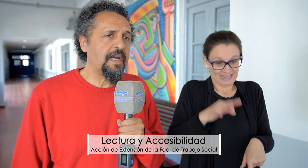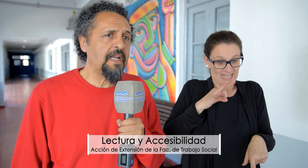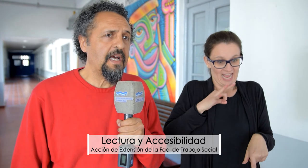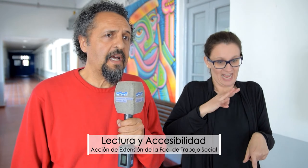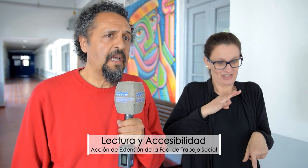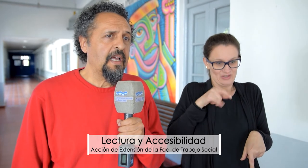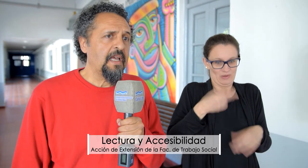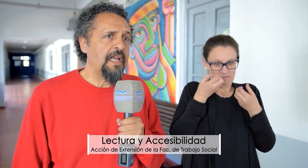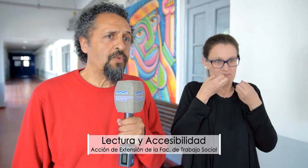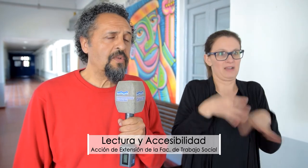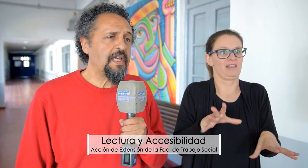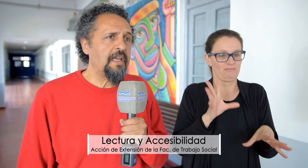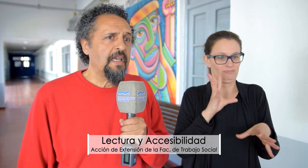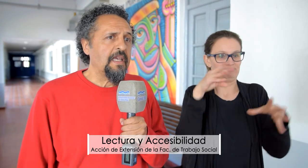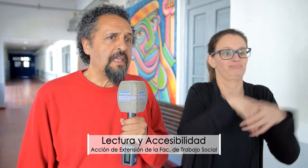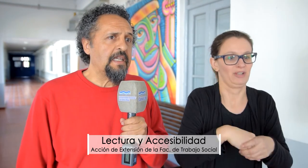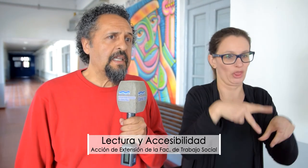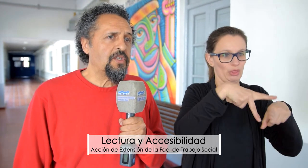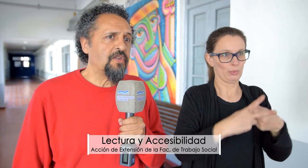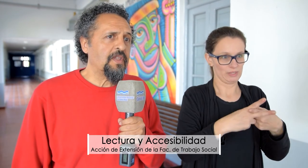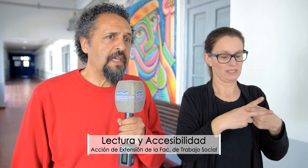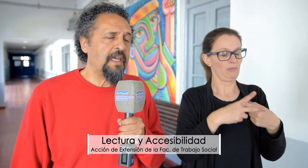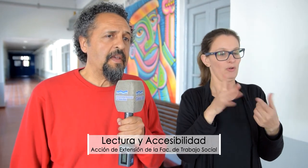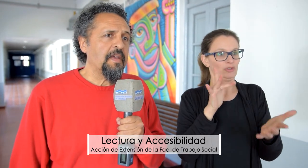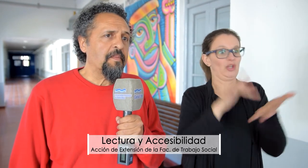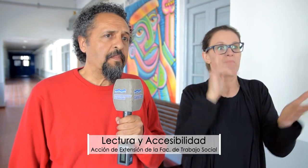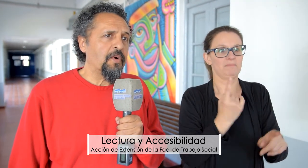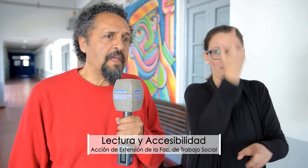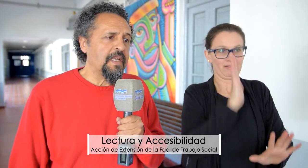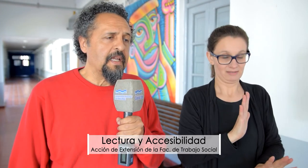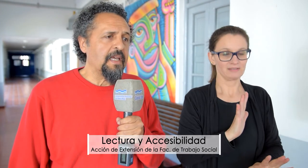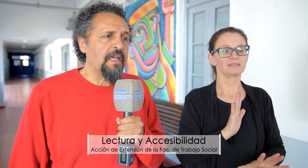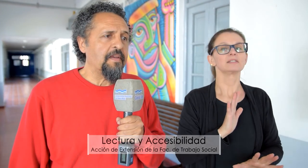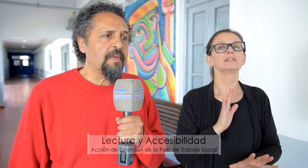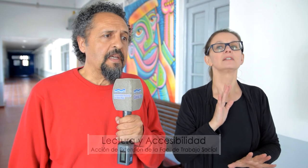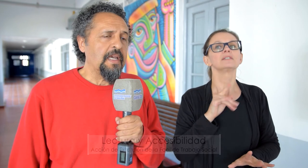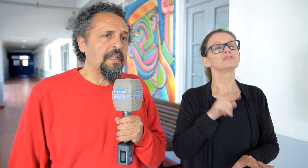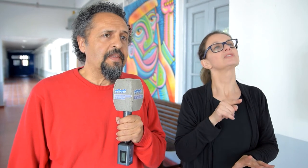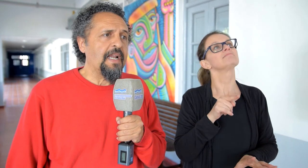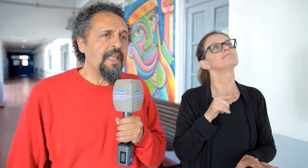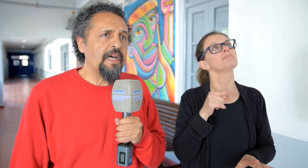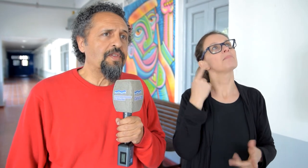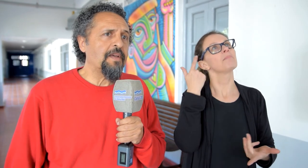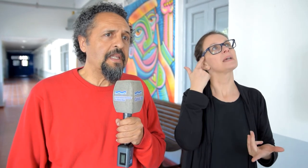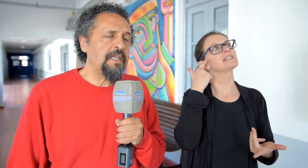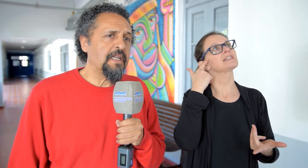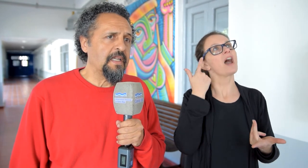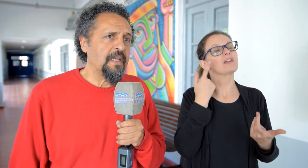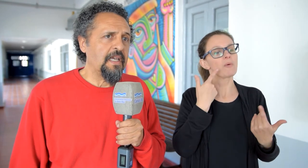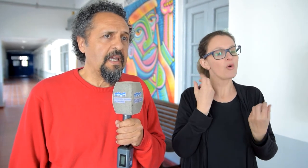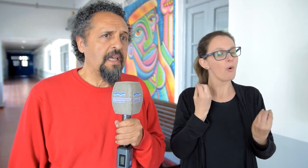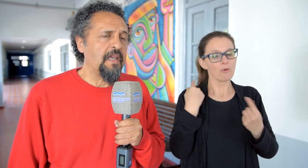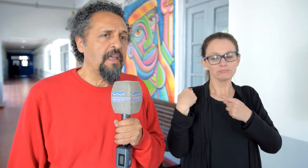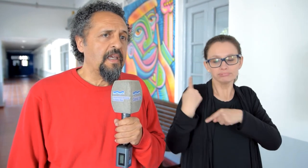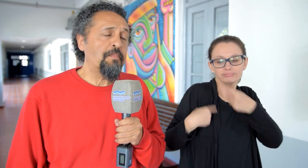trabajar en la Tulsa. Y este hecho de poder trasladar o transmitir